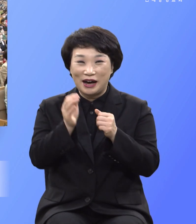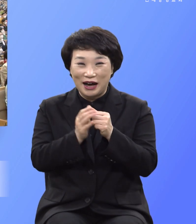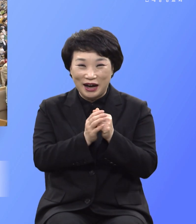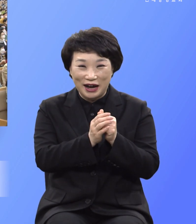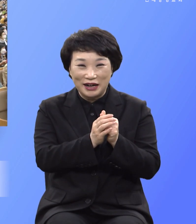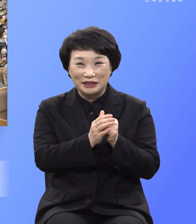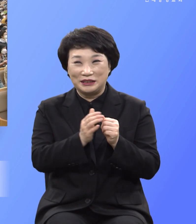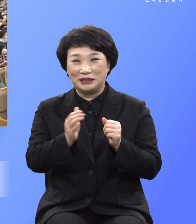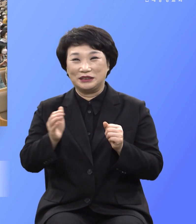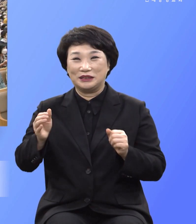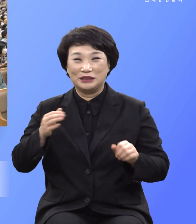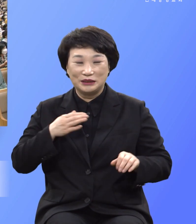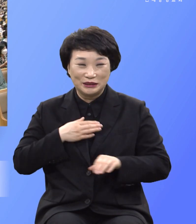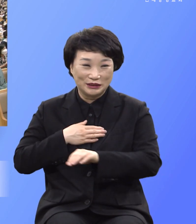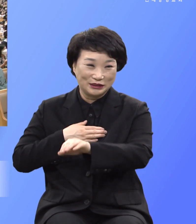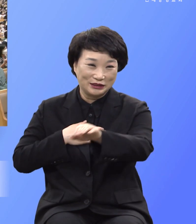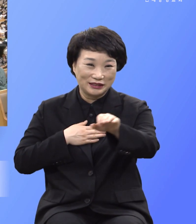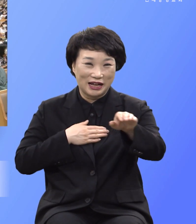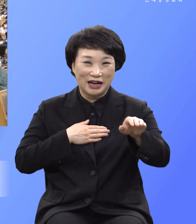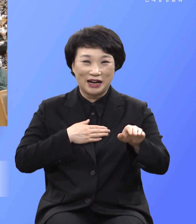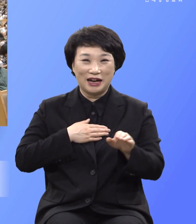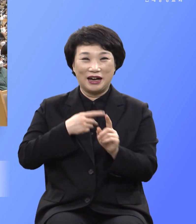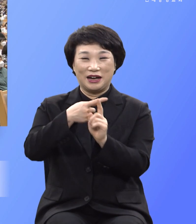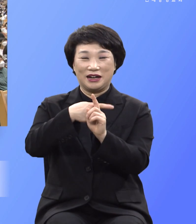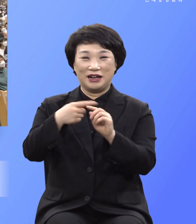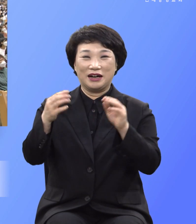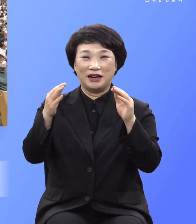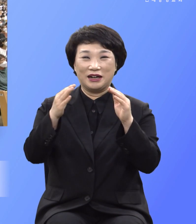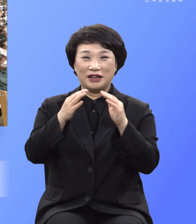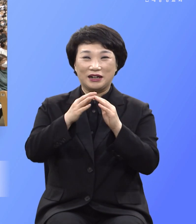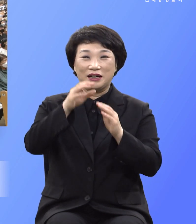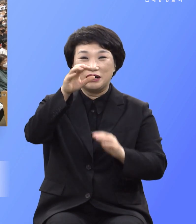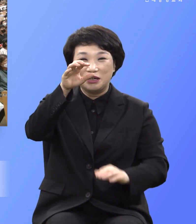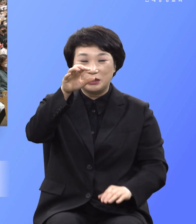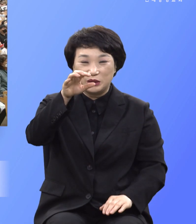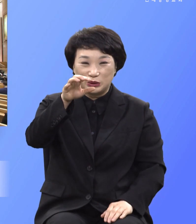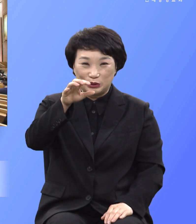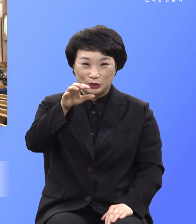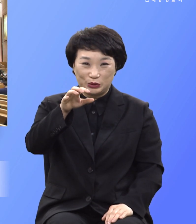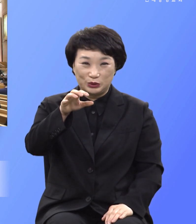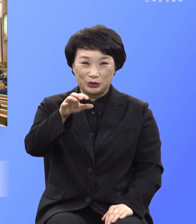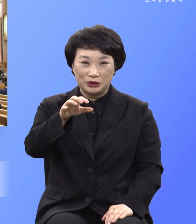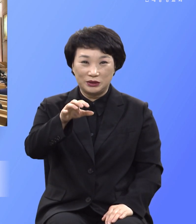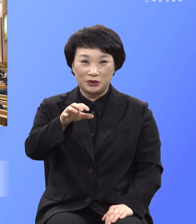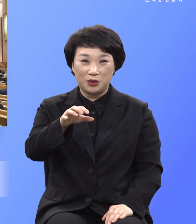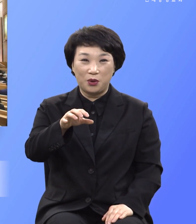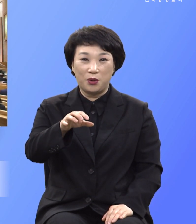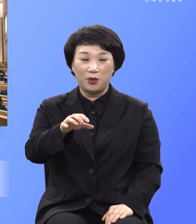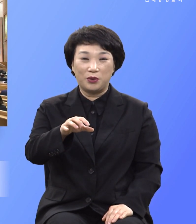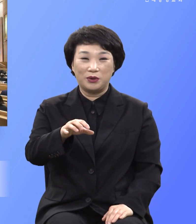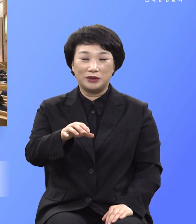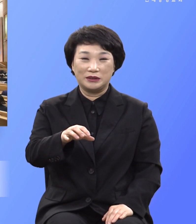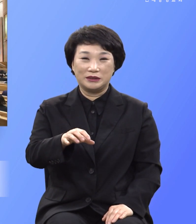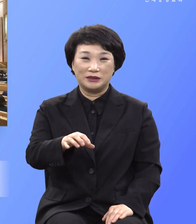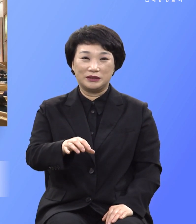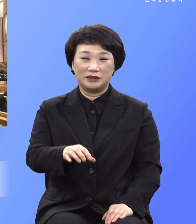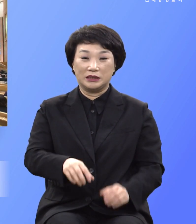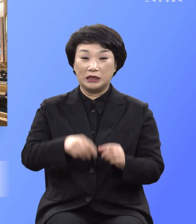있나만 우리 교회는